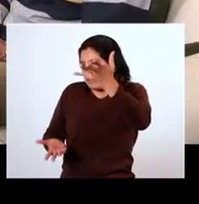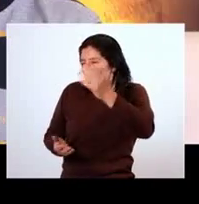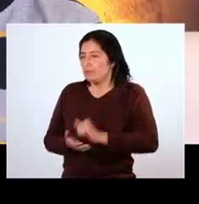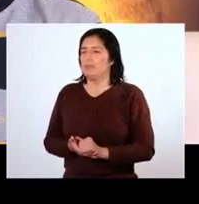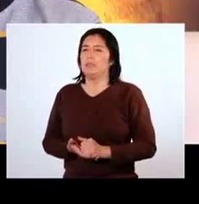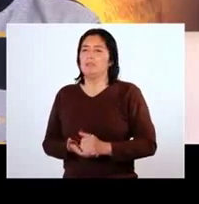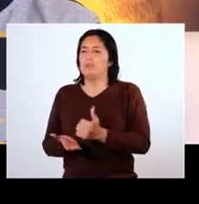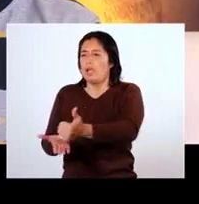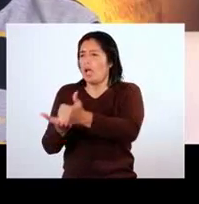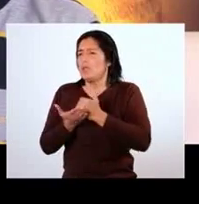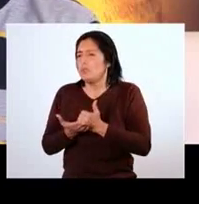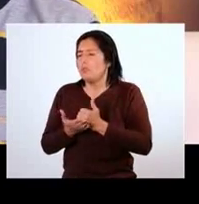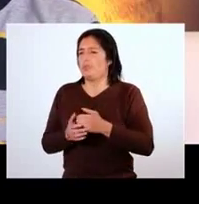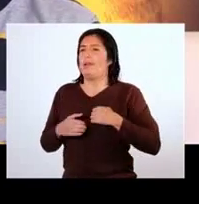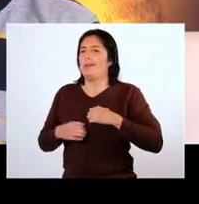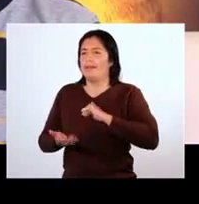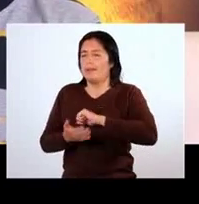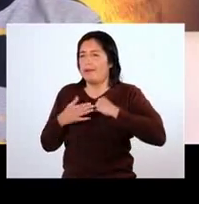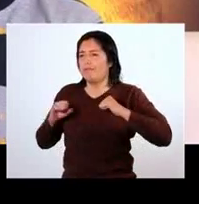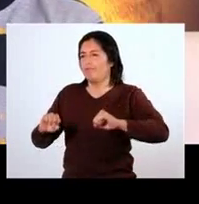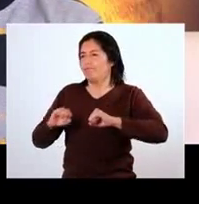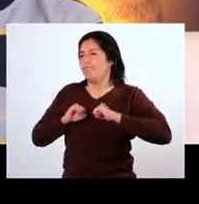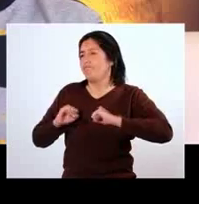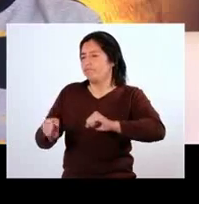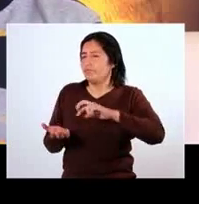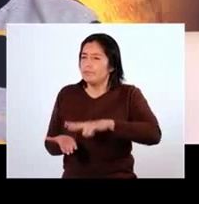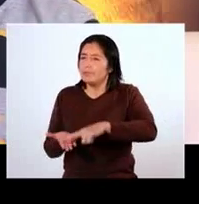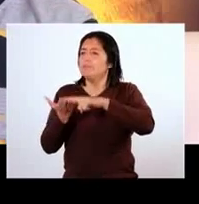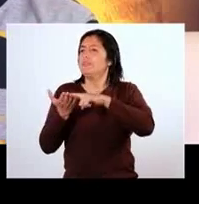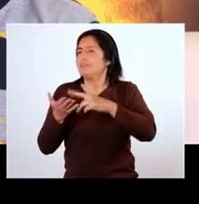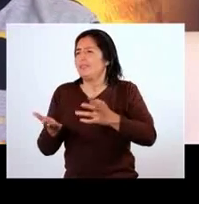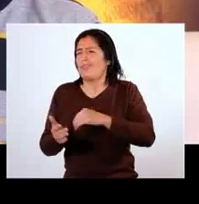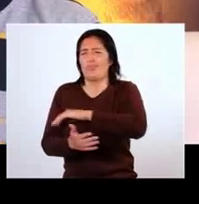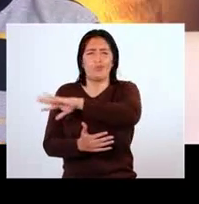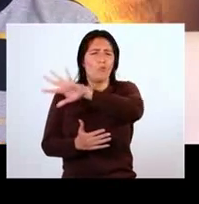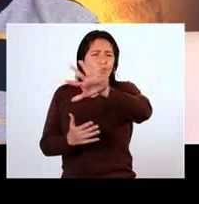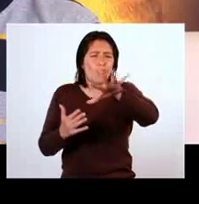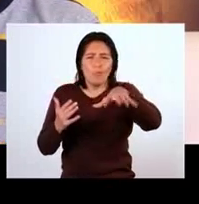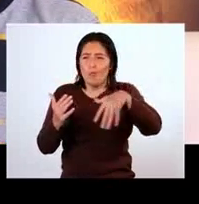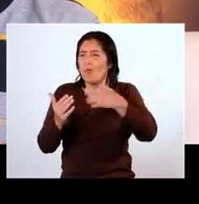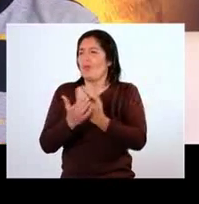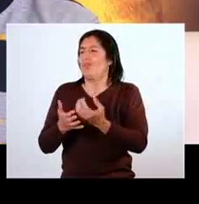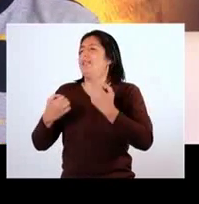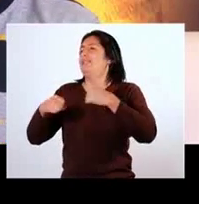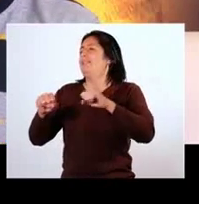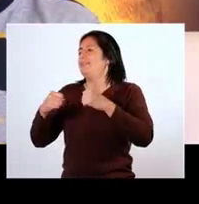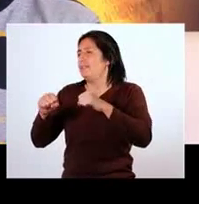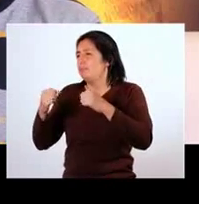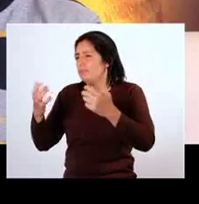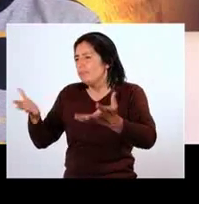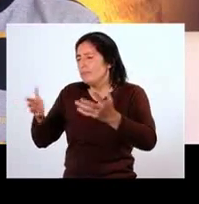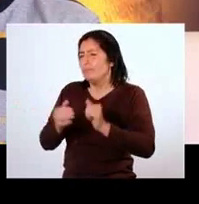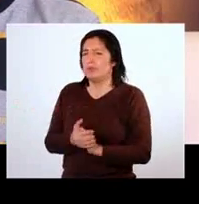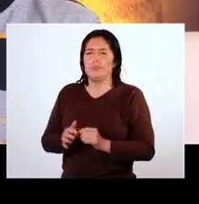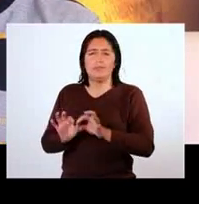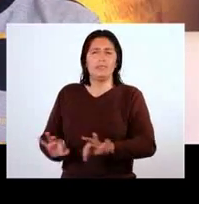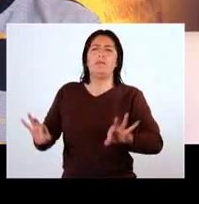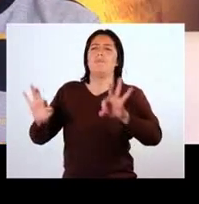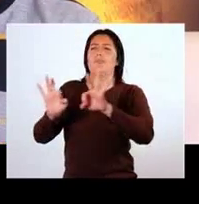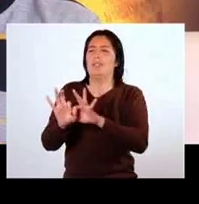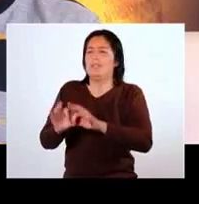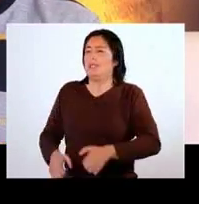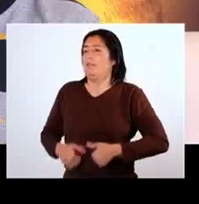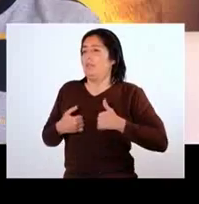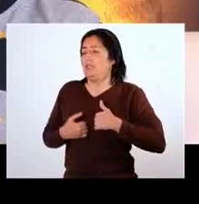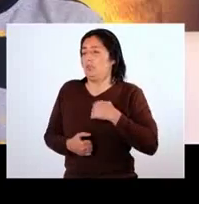ayuda en el área de la fisioterapia y rehabilitación, nos ayuda en todos los aspectos. El deporte es sumamente importante en la vida,